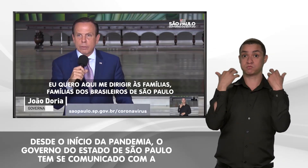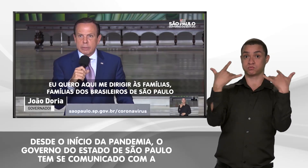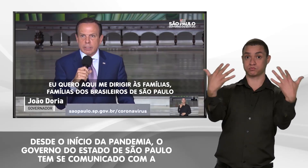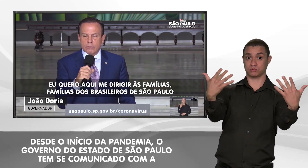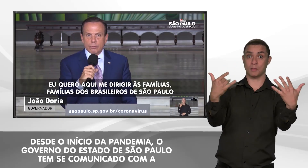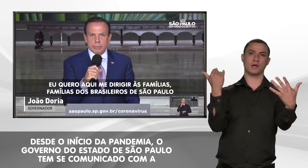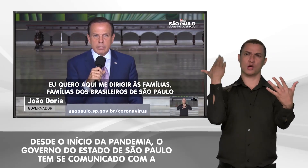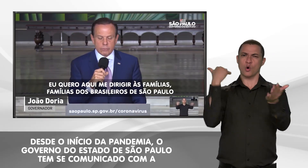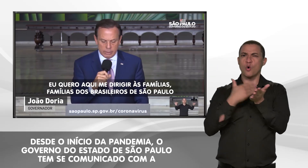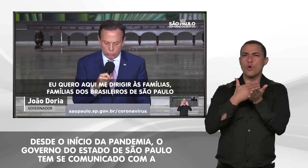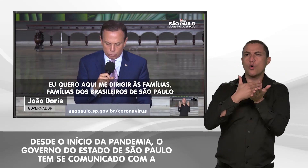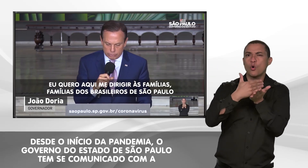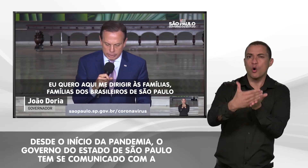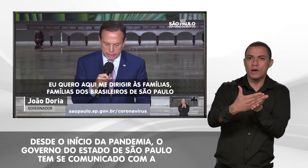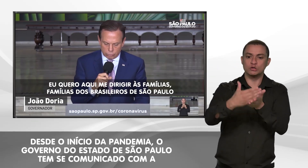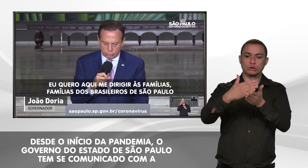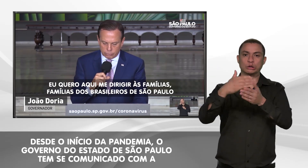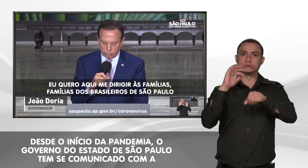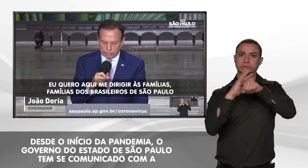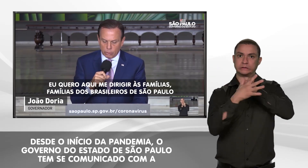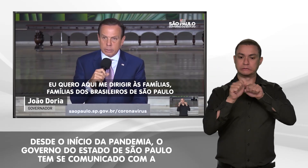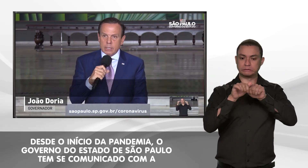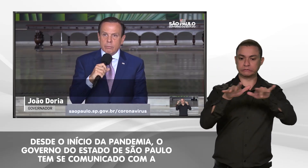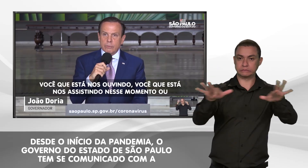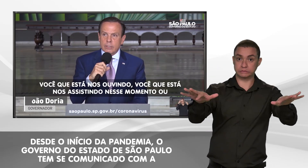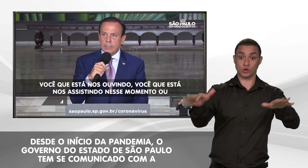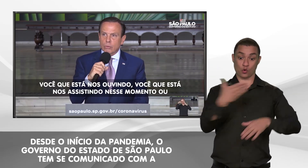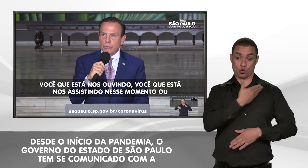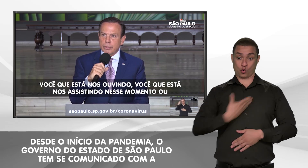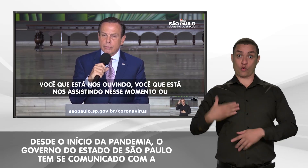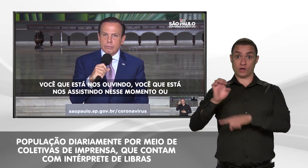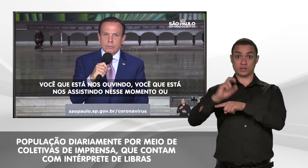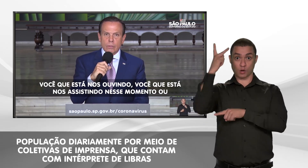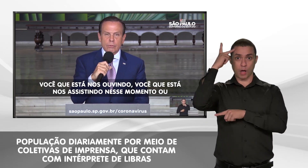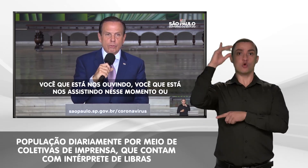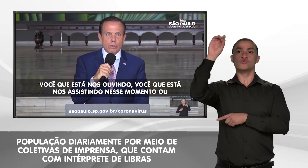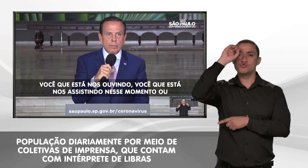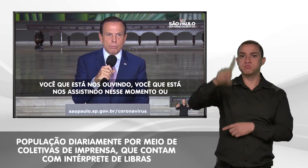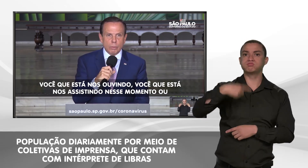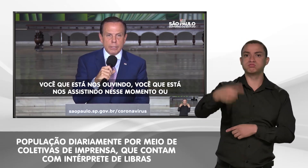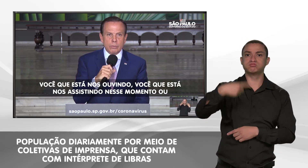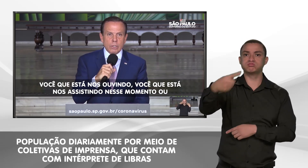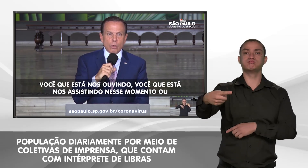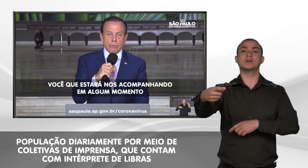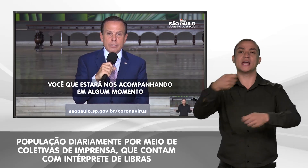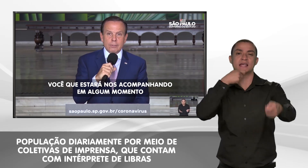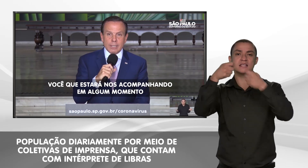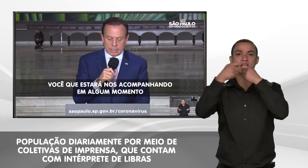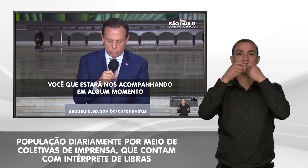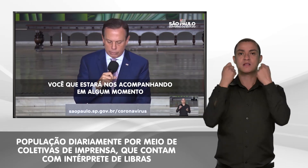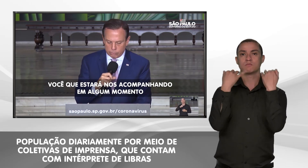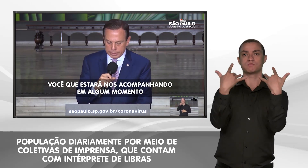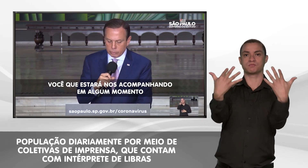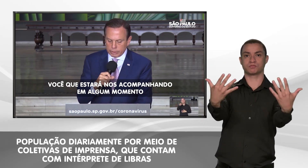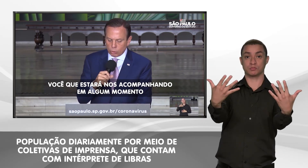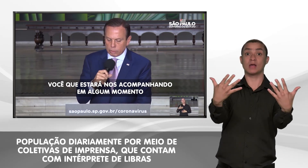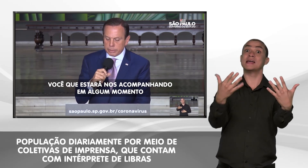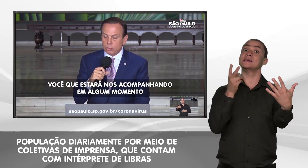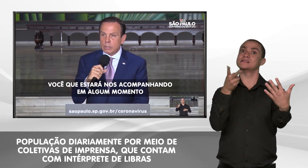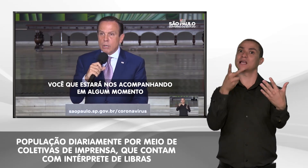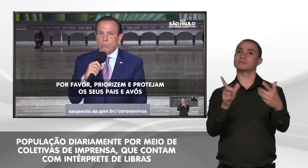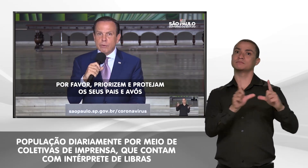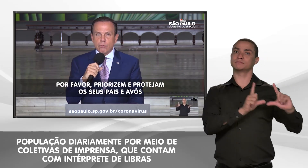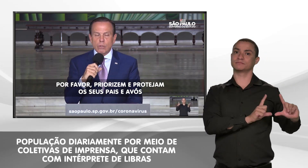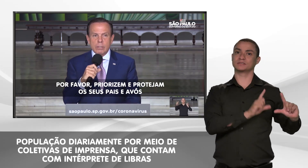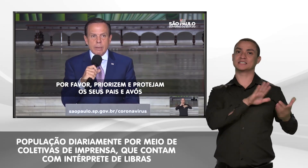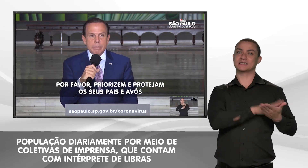Desde o início da pandemia, o governo do estado de São Paulo tem comunicado com a população diariamente através de coletivas de imprensa,